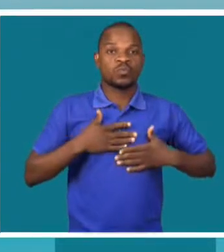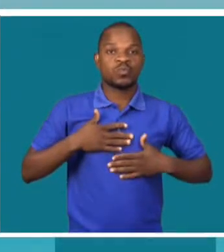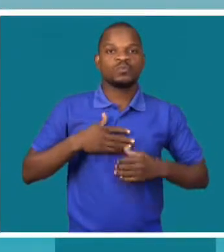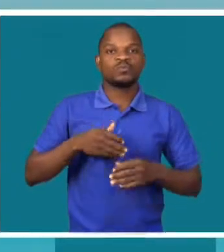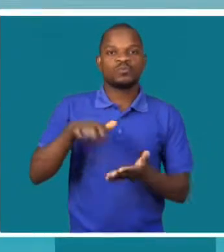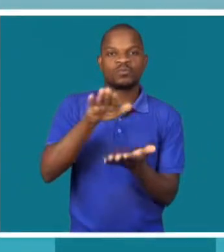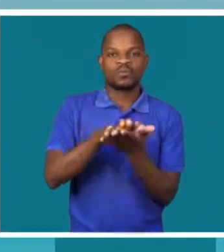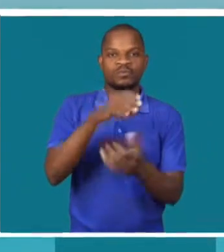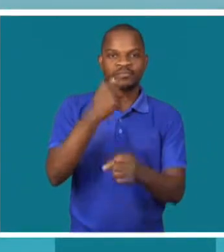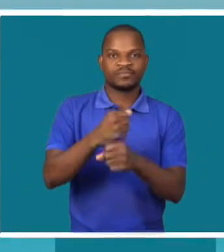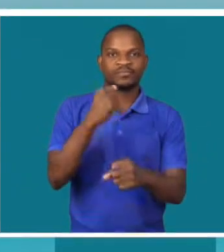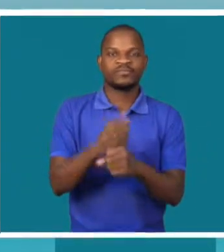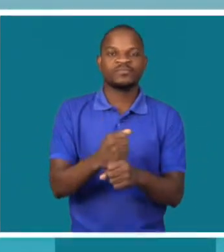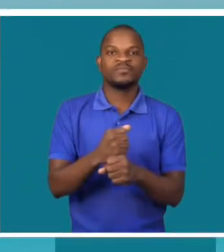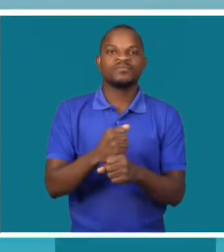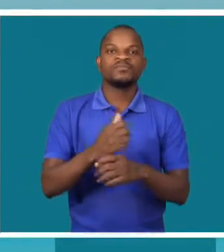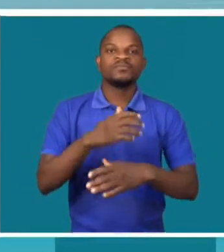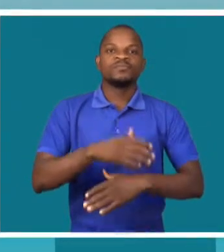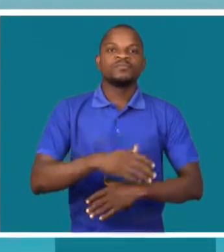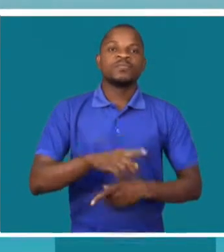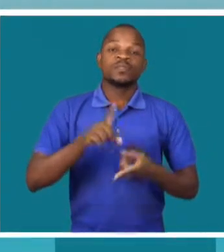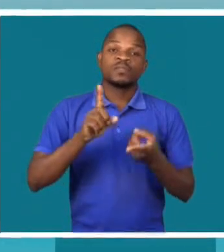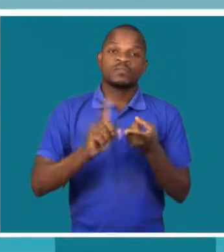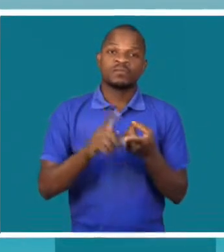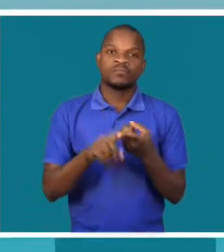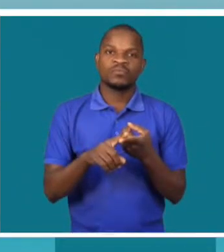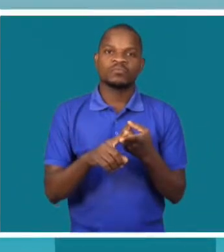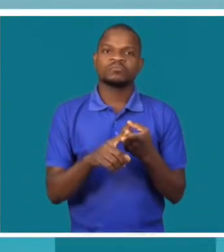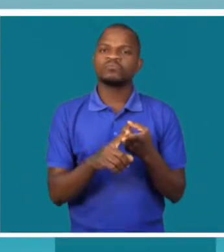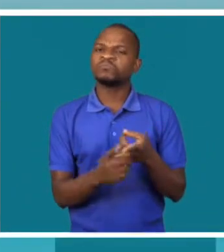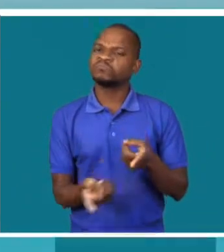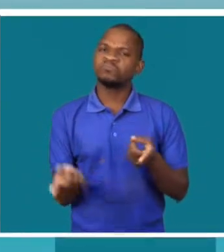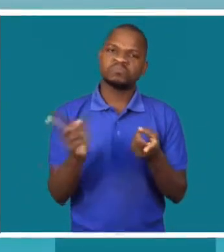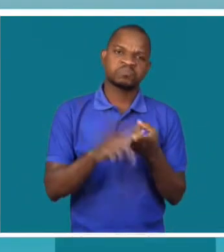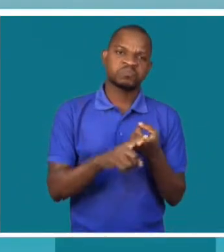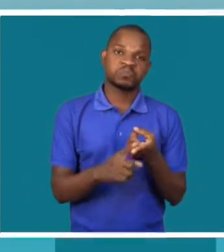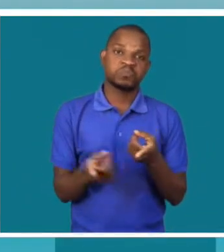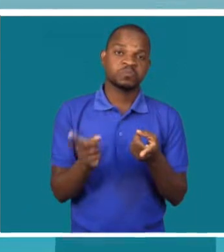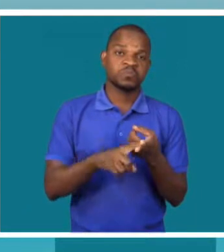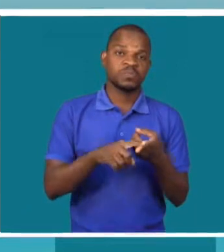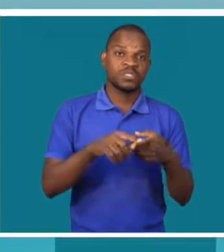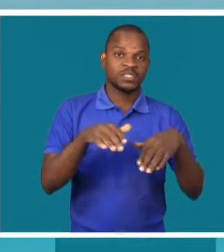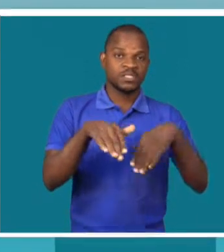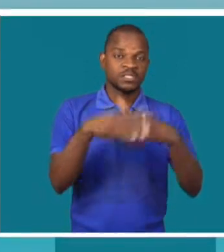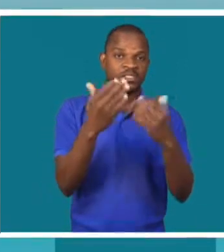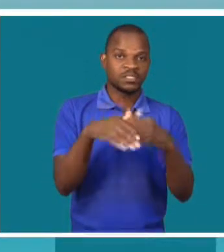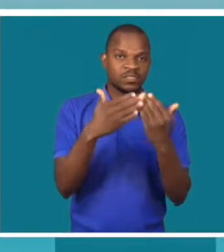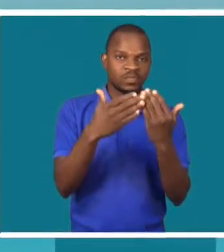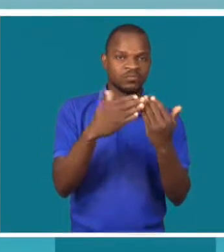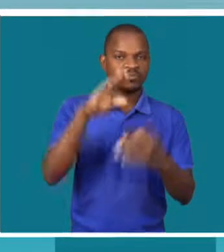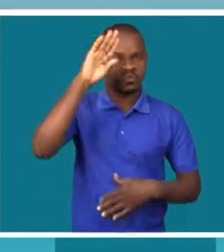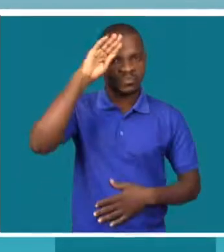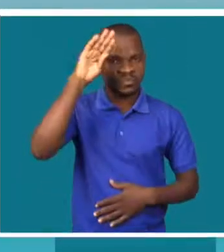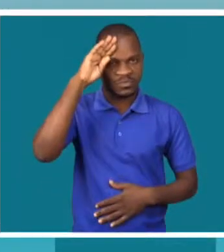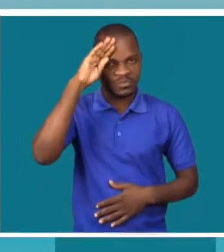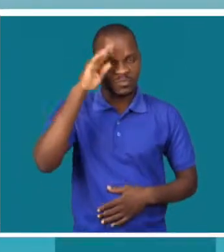de trabalho, baixa produtividade moral e o fator de retenção fica comprometido, porque a médio e longo prazo este